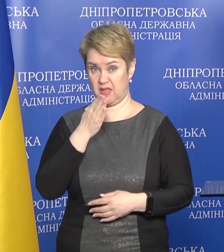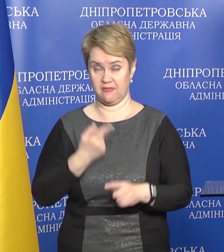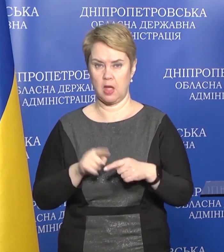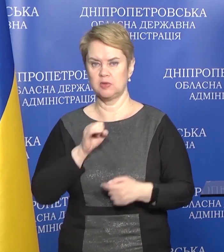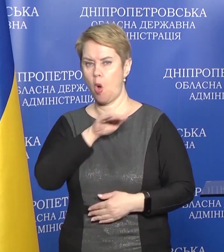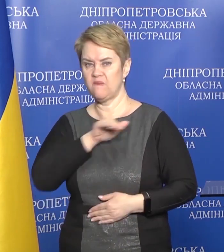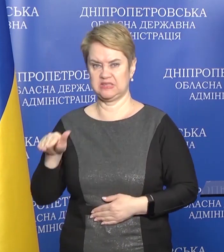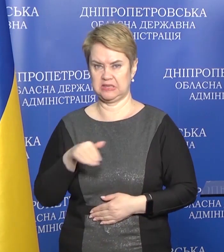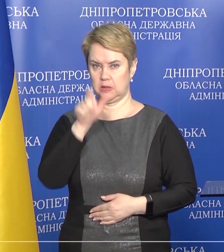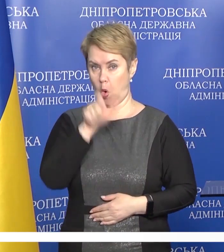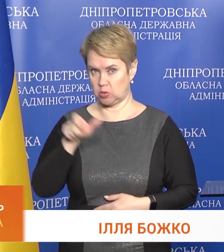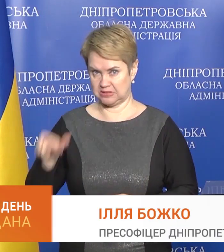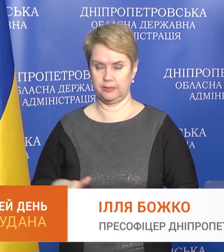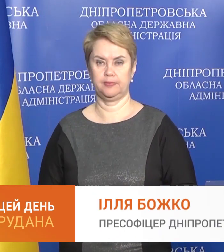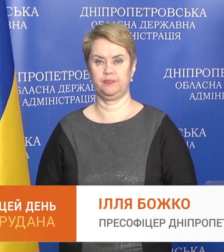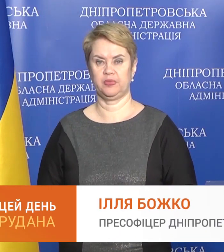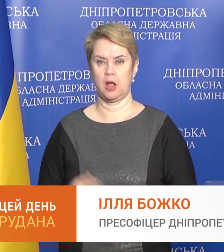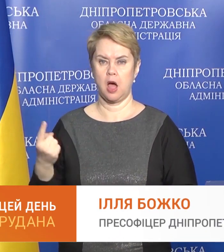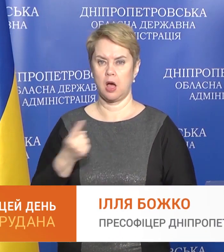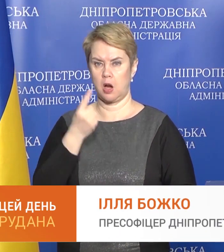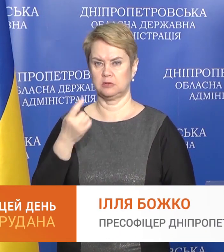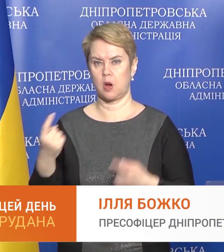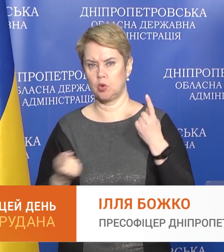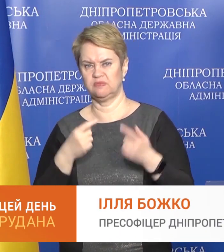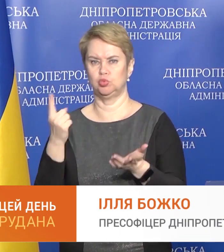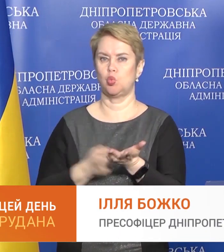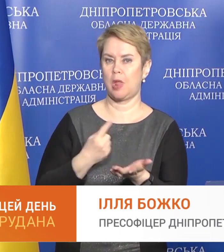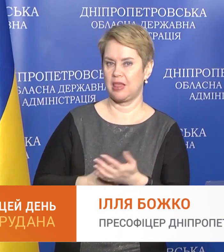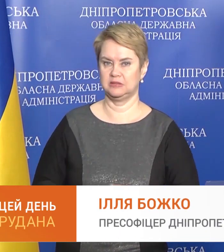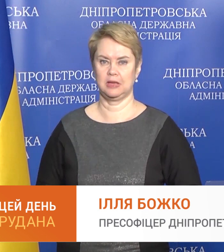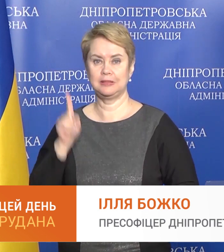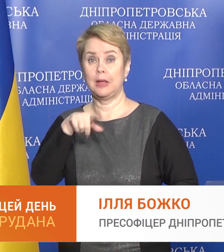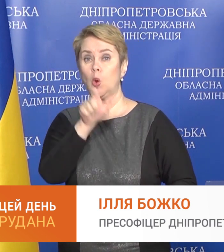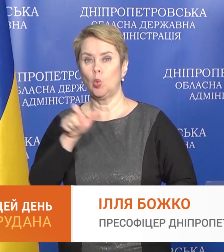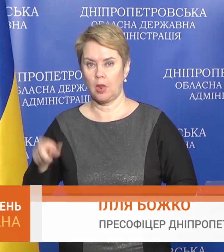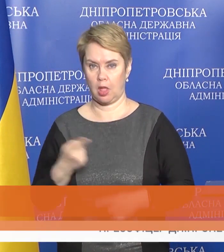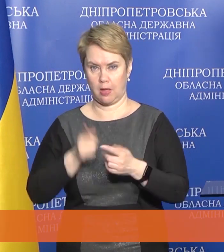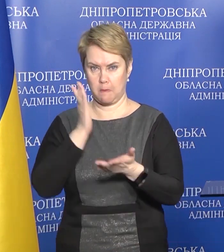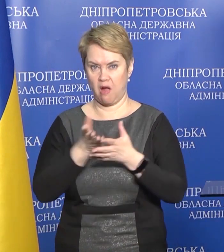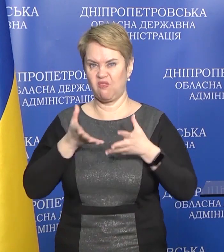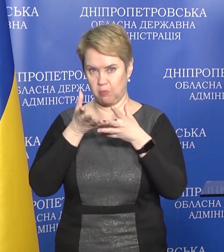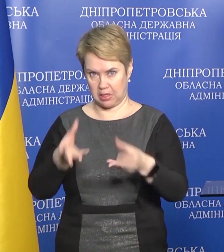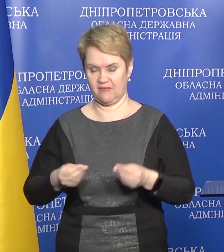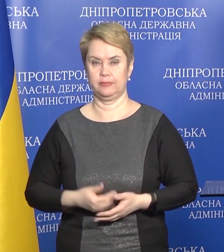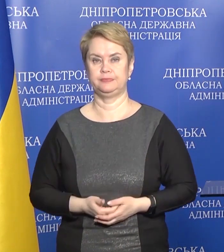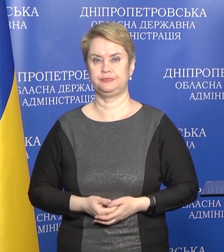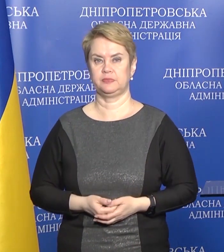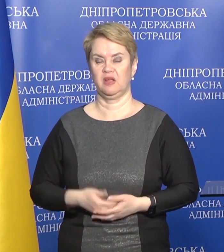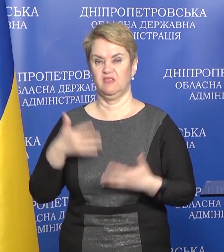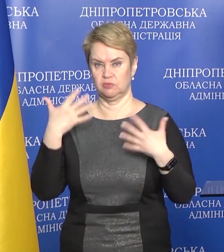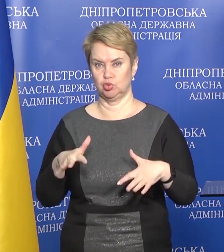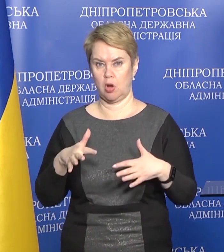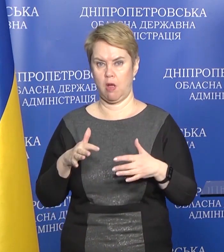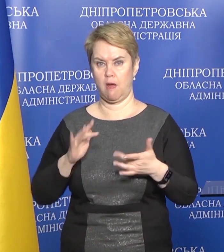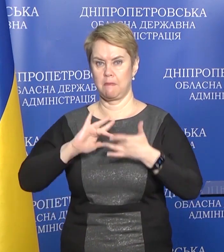Від офіційних осіб, раз по раз, від журналістів, від тих людей, які мають вплив вже